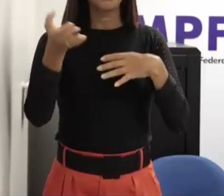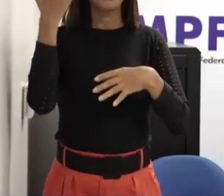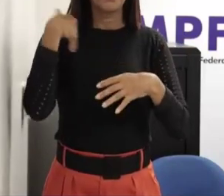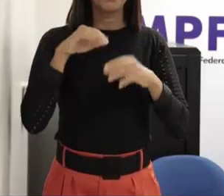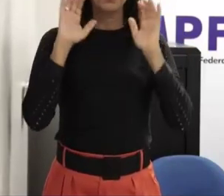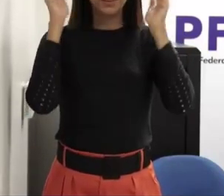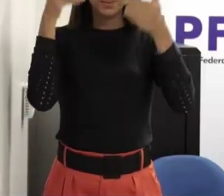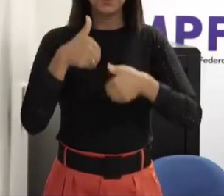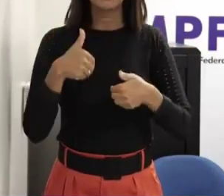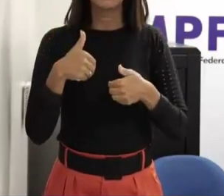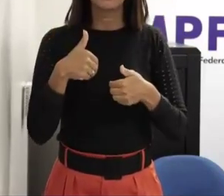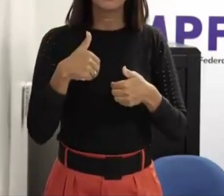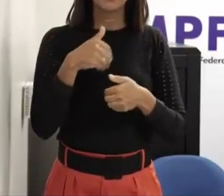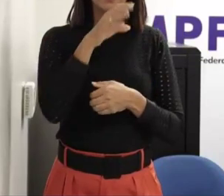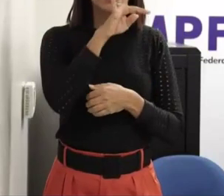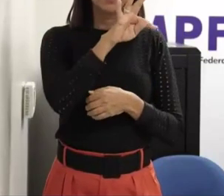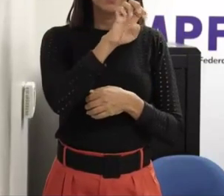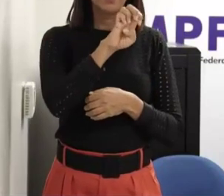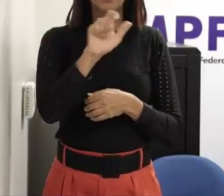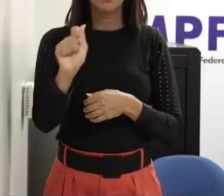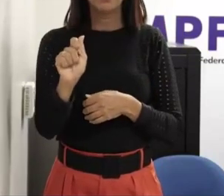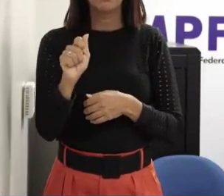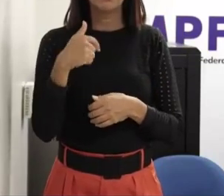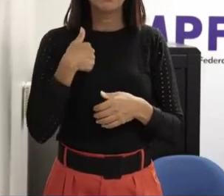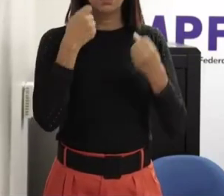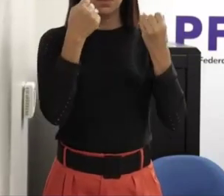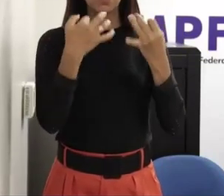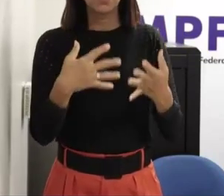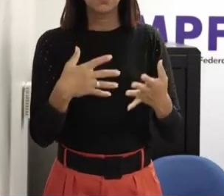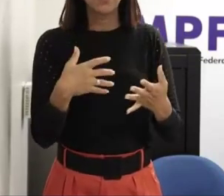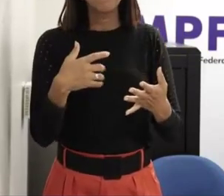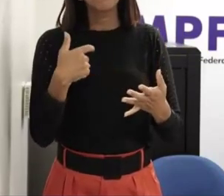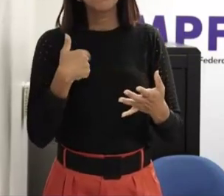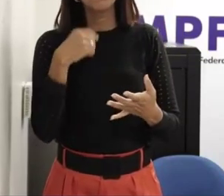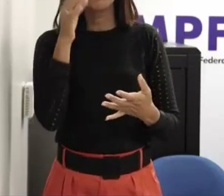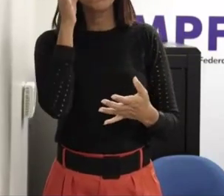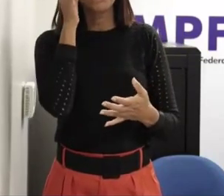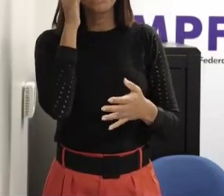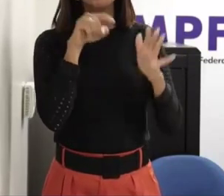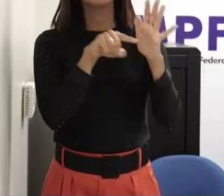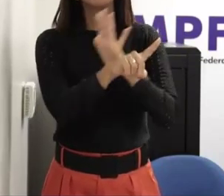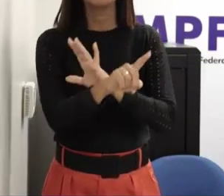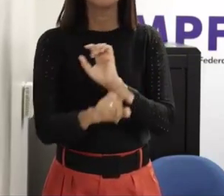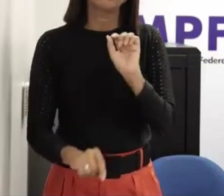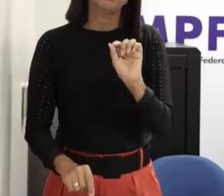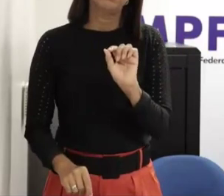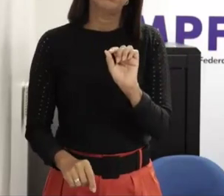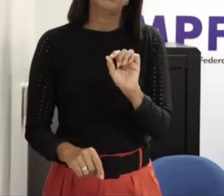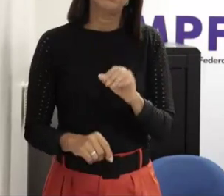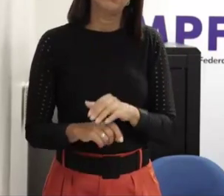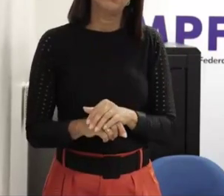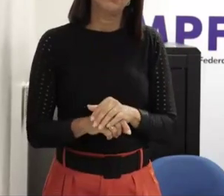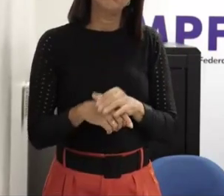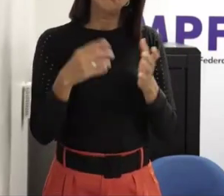redonda também e assim eu tenho uma pergunta que assim eu sei que depende de cada